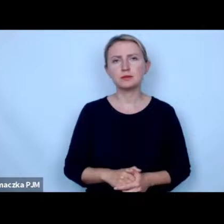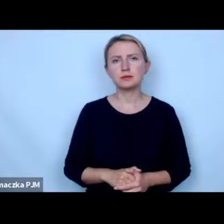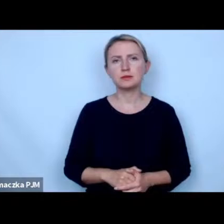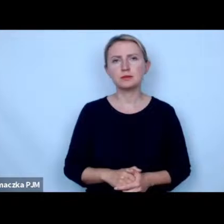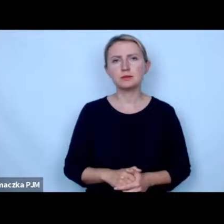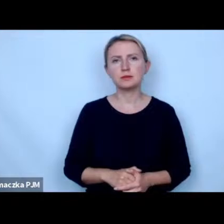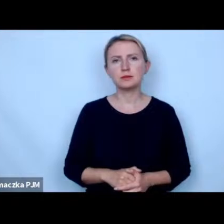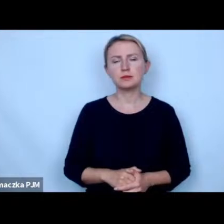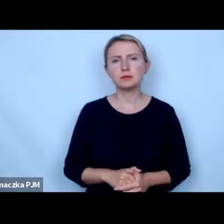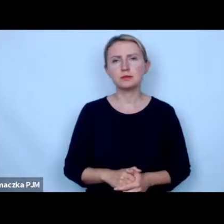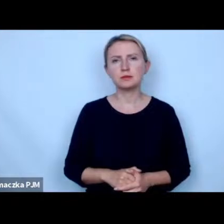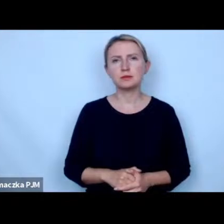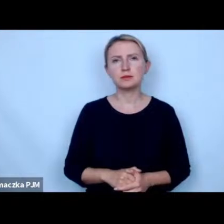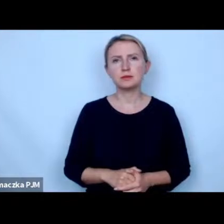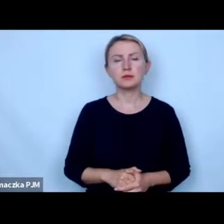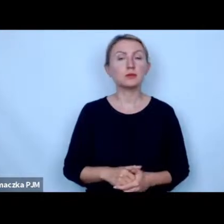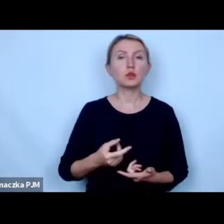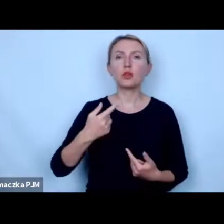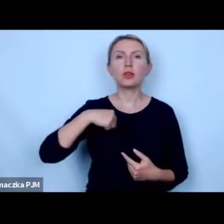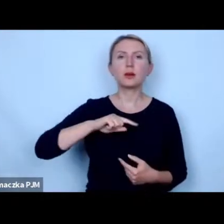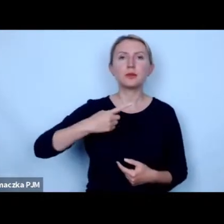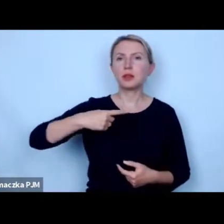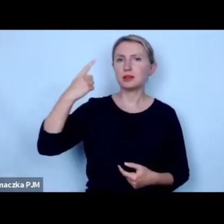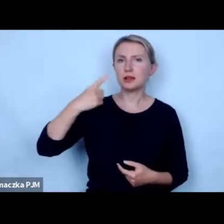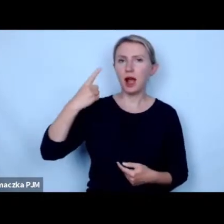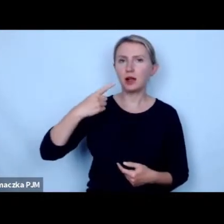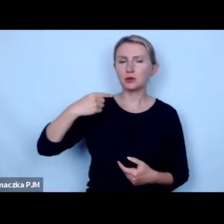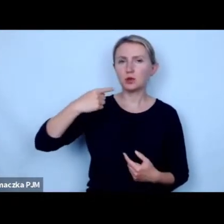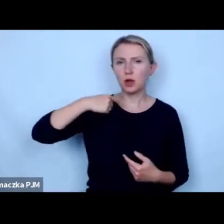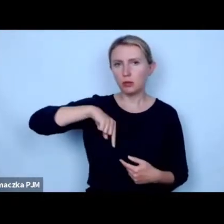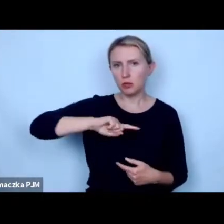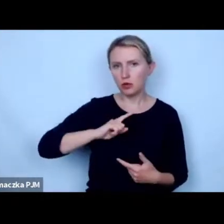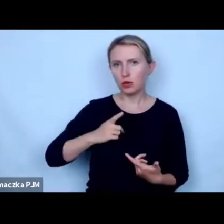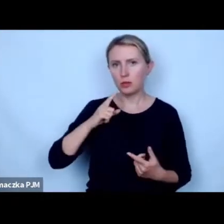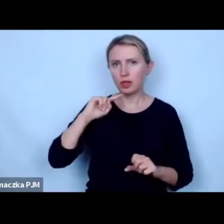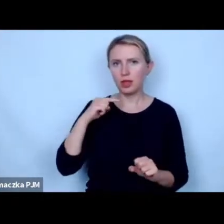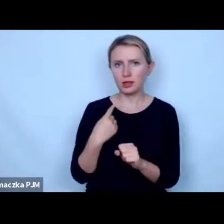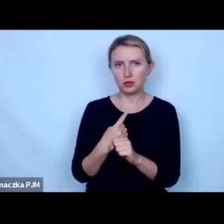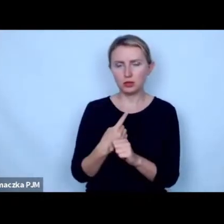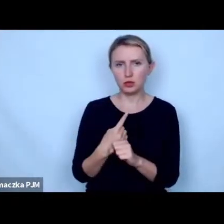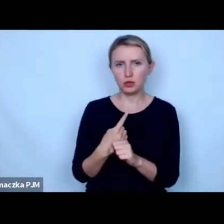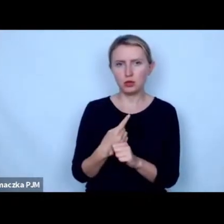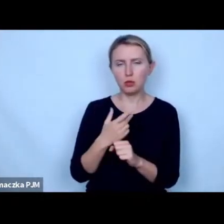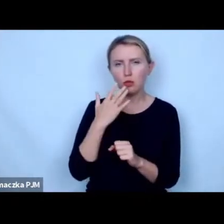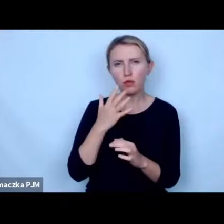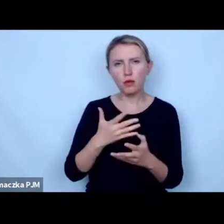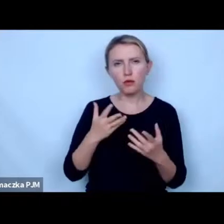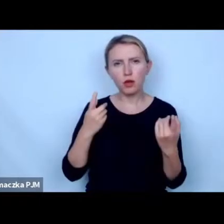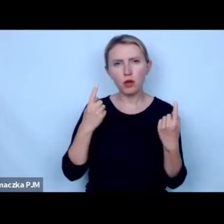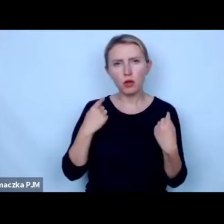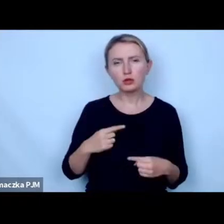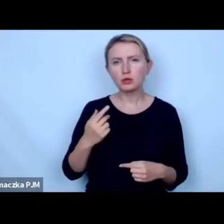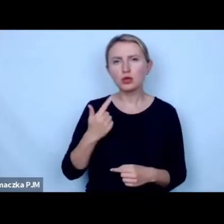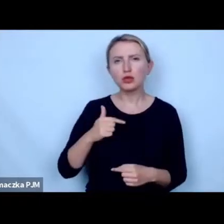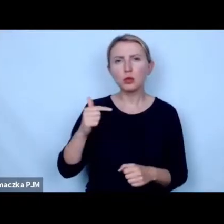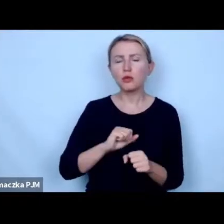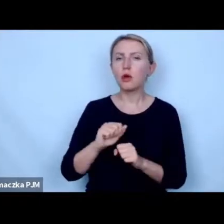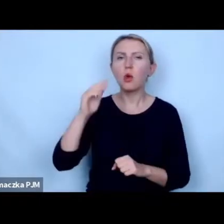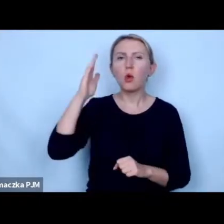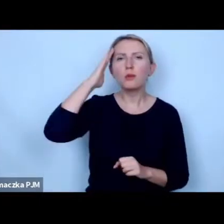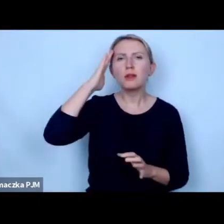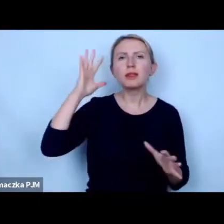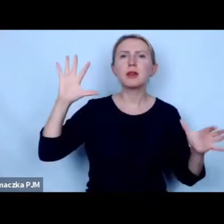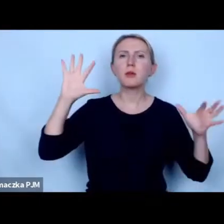przecież nam nie zakazuje tego to my sami się autocenzurujemy mówiłem że tej autocenzury nie powinno być umiejętne